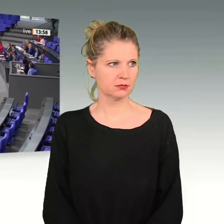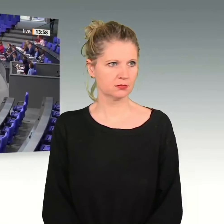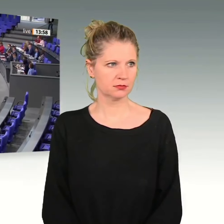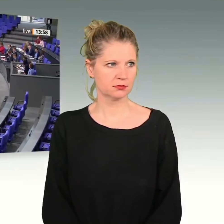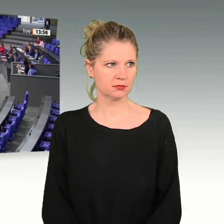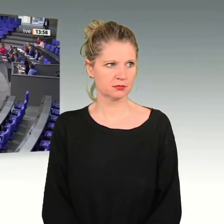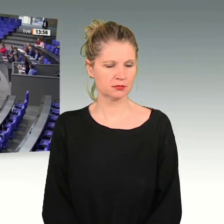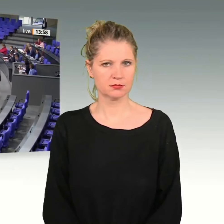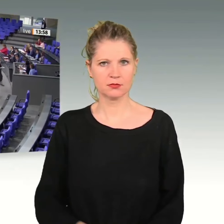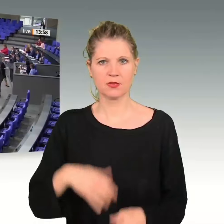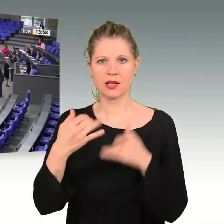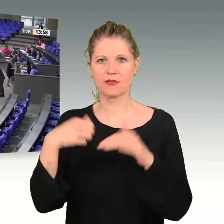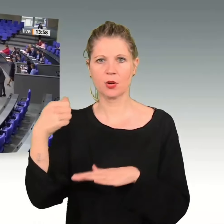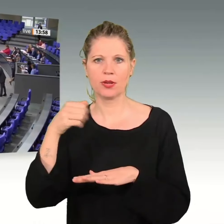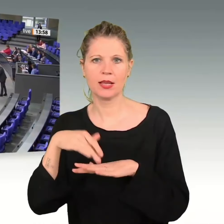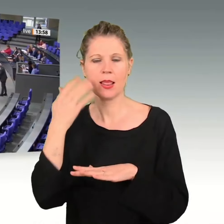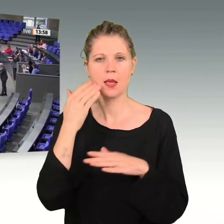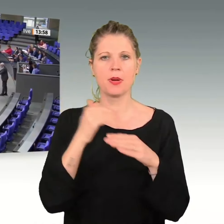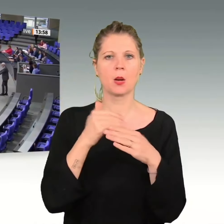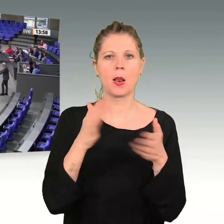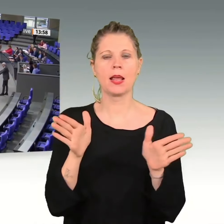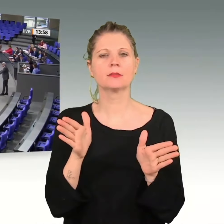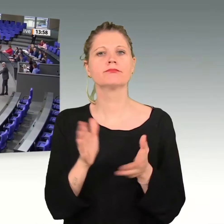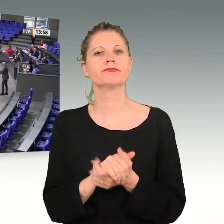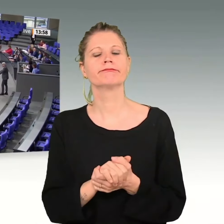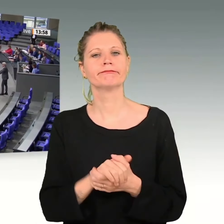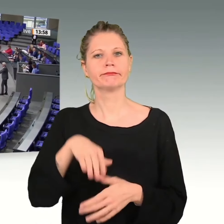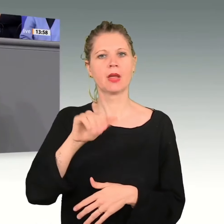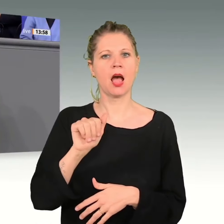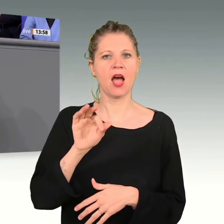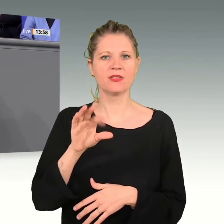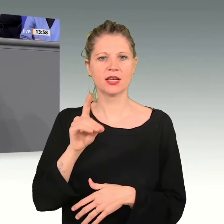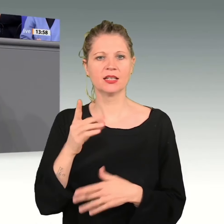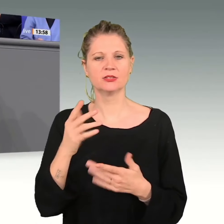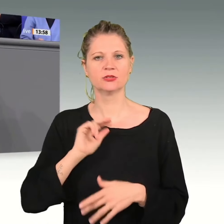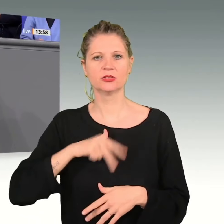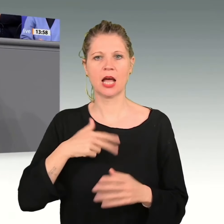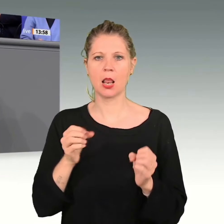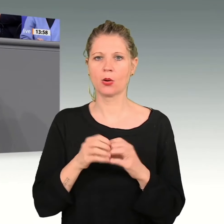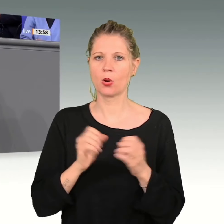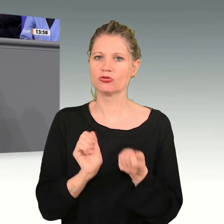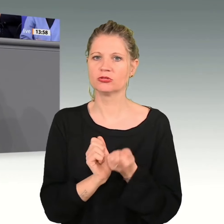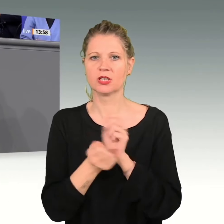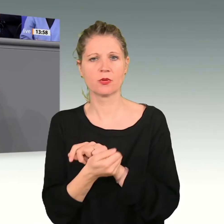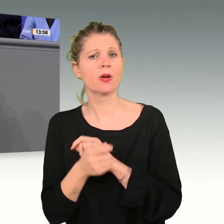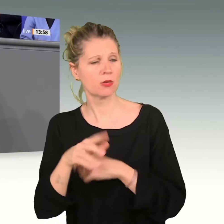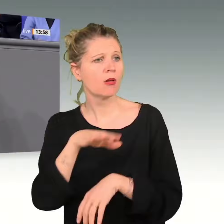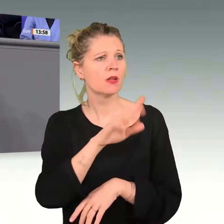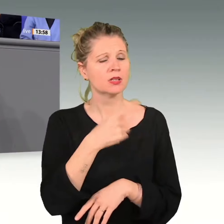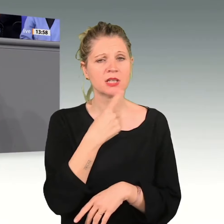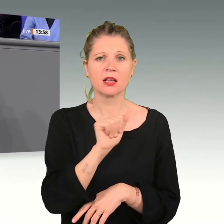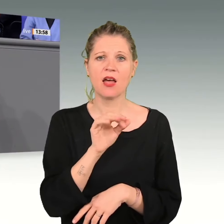Frau Präsidentin! Liebe Kolleginnen und Kollegen! Die AfD sieht in der sozial-ökologischen Transformation die Ursache für